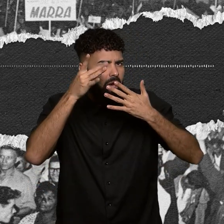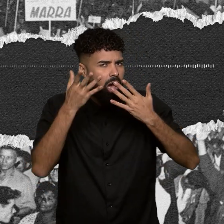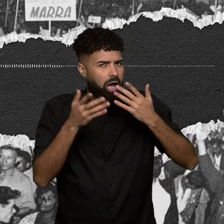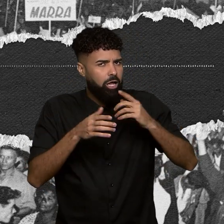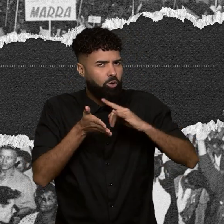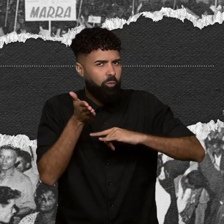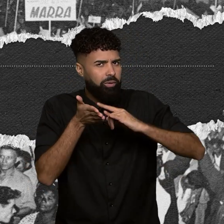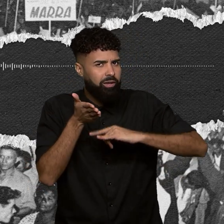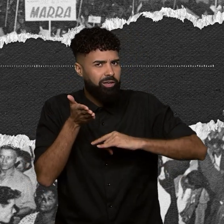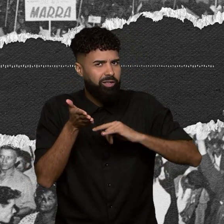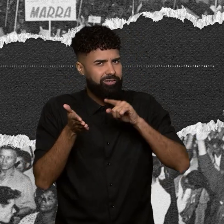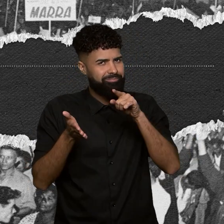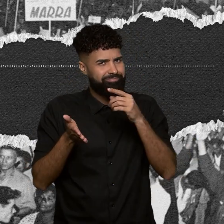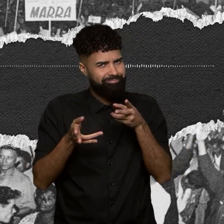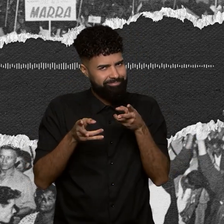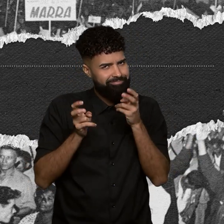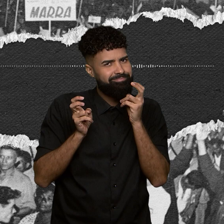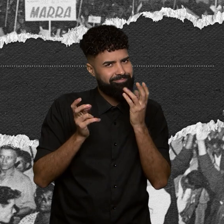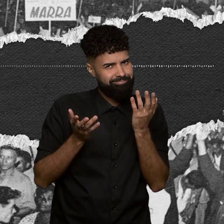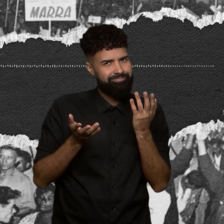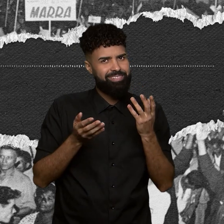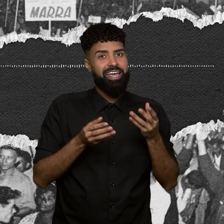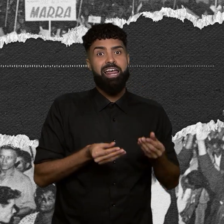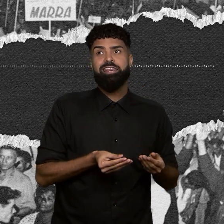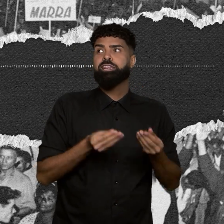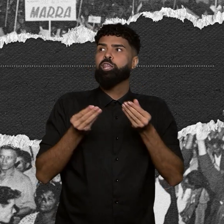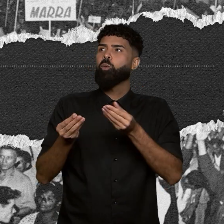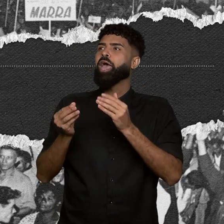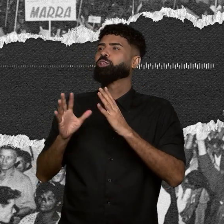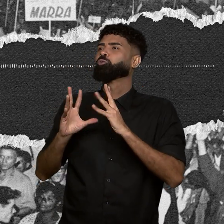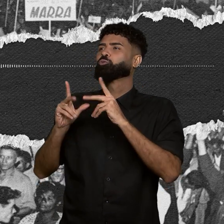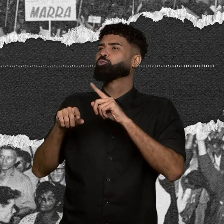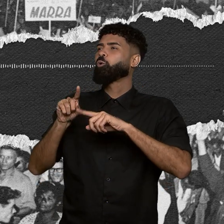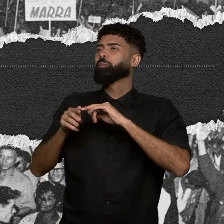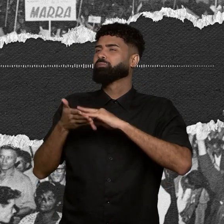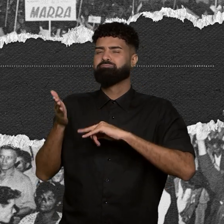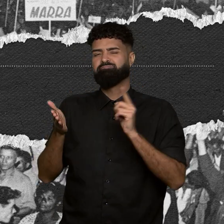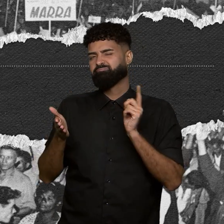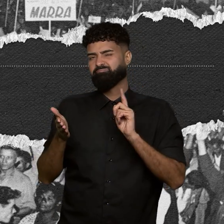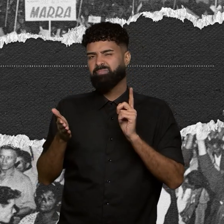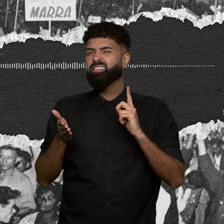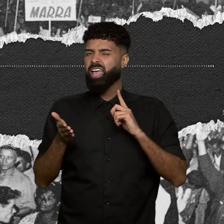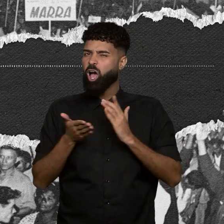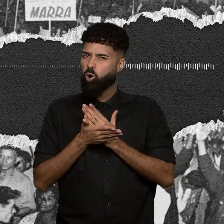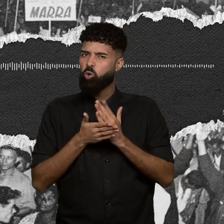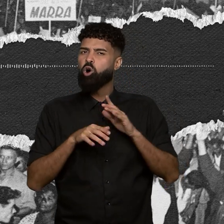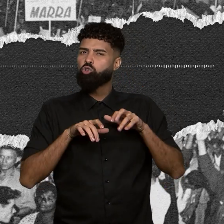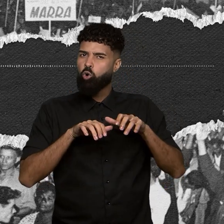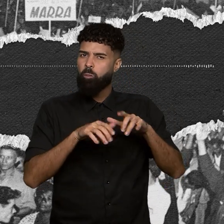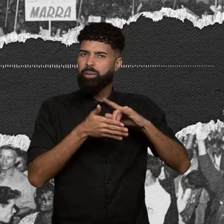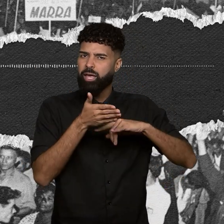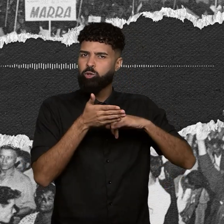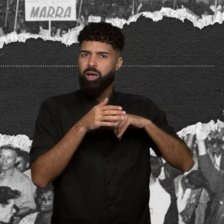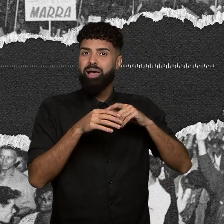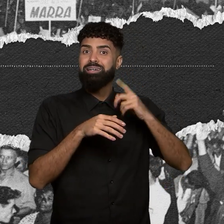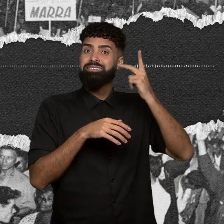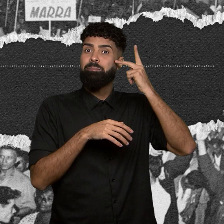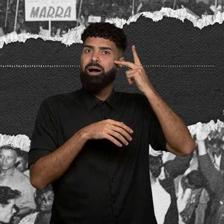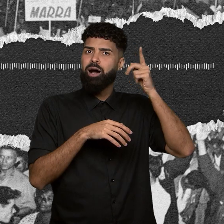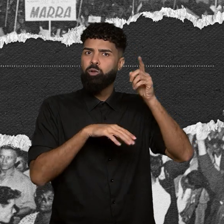vê que aquilo que foi entregue como tudo não é tudo. Tem documentos no arquivo do Estado de São Paulo com a empresa participando de comunidade